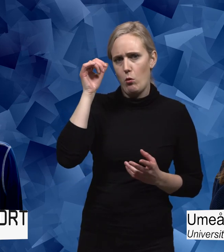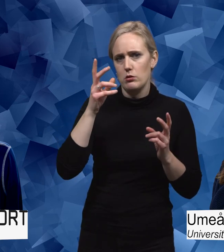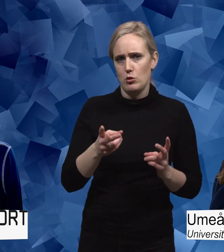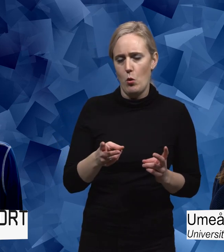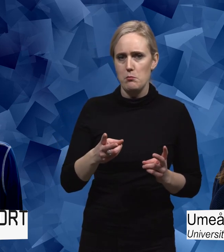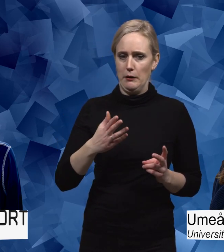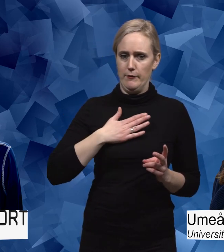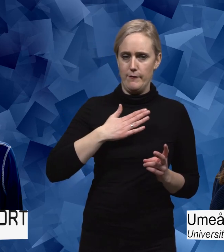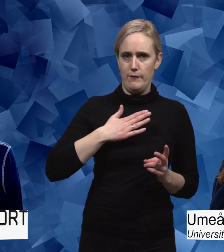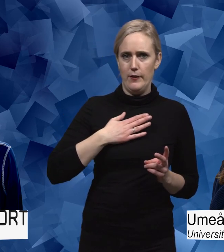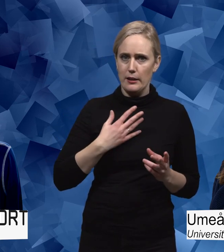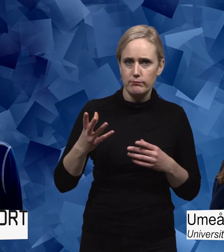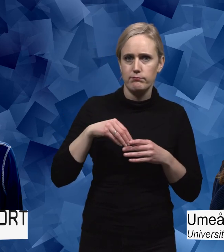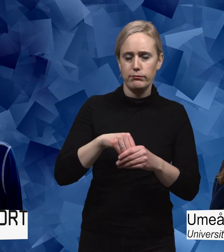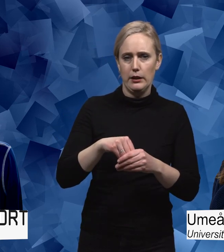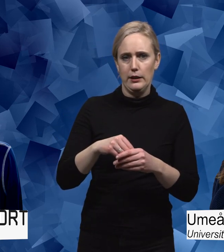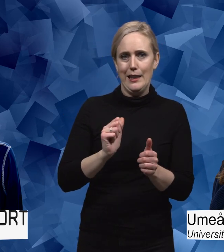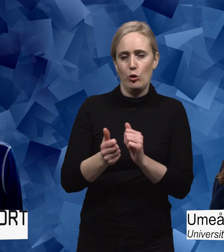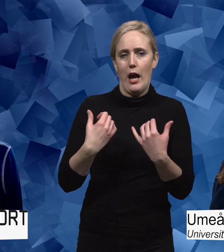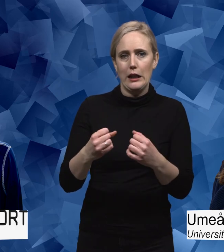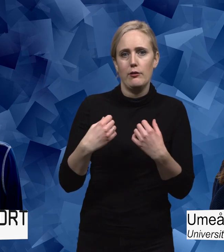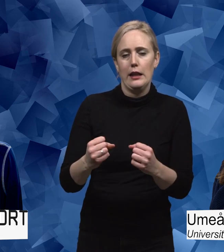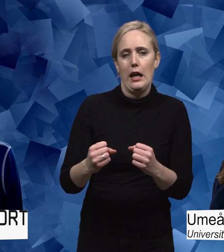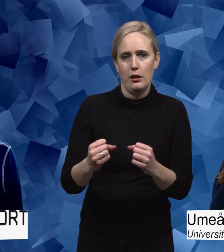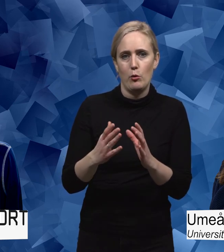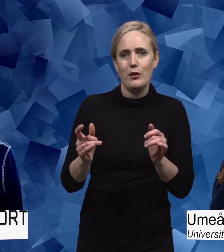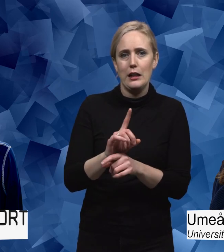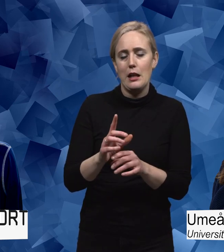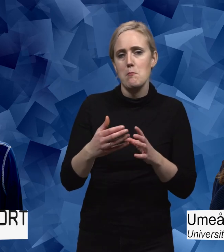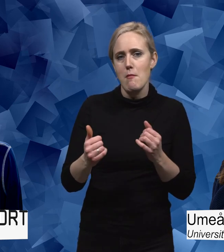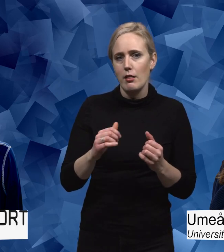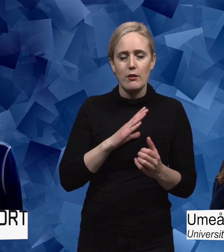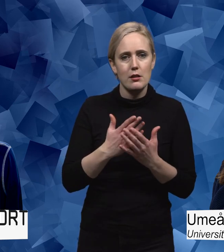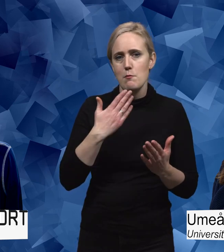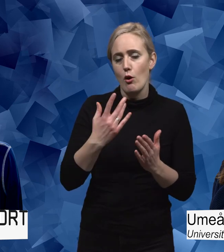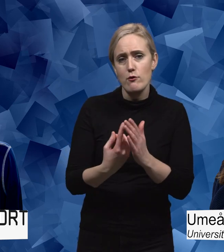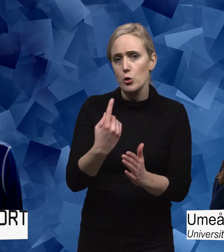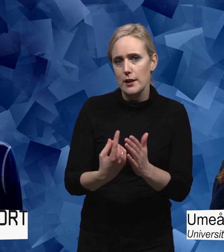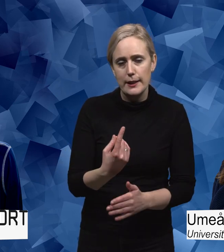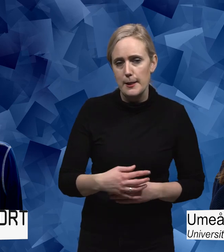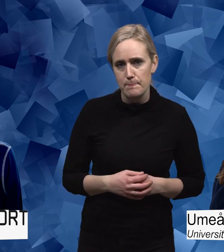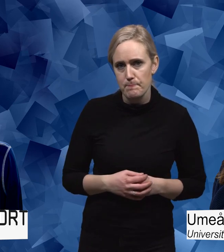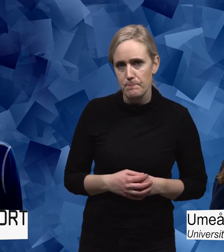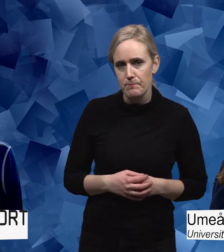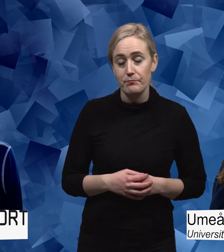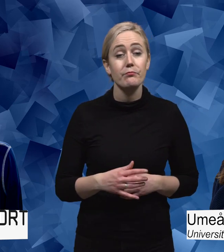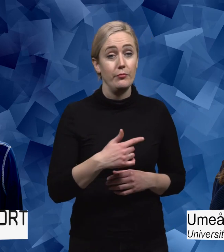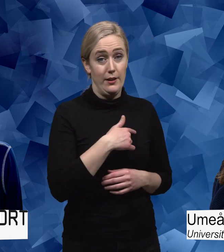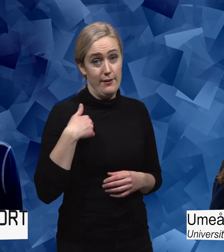svårighet att man var intresserad av att vilja vara med i någon idrottsaktivitet med de ganska svåra förutsättningarna att kunna åstadkomma det i realiteten.